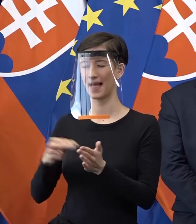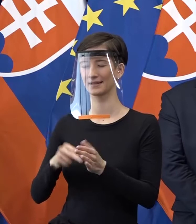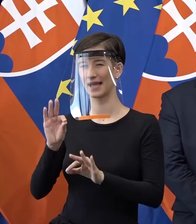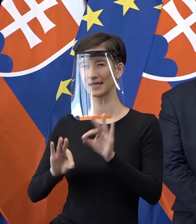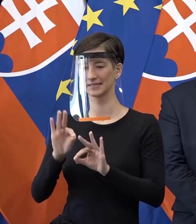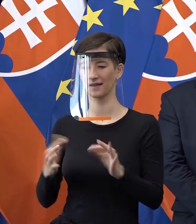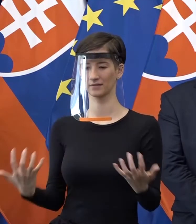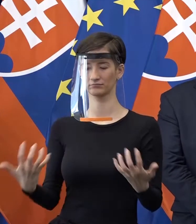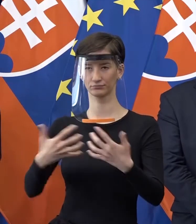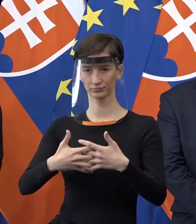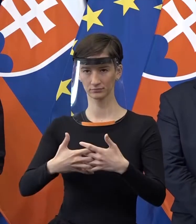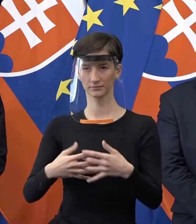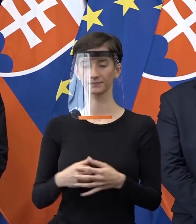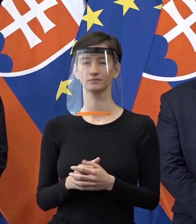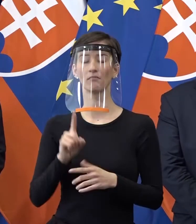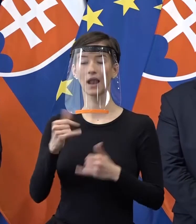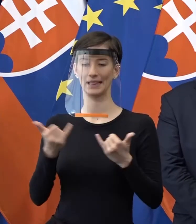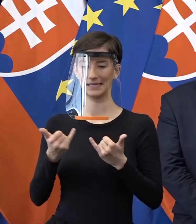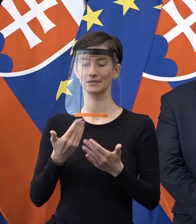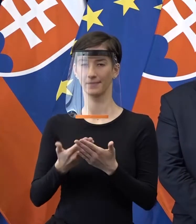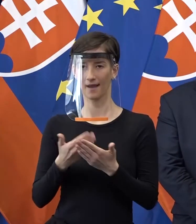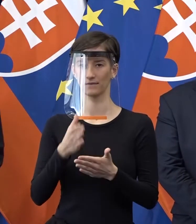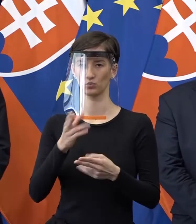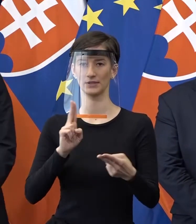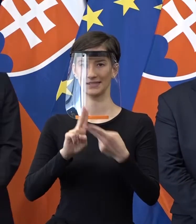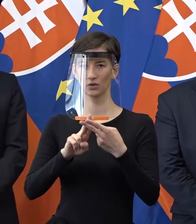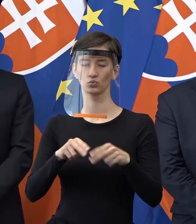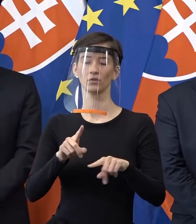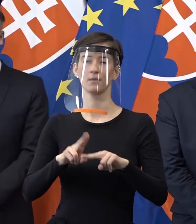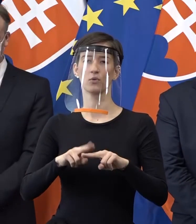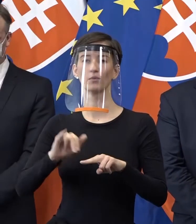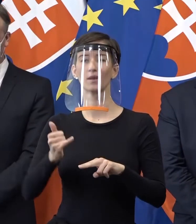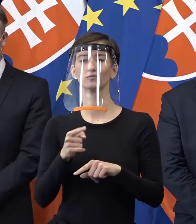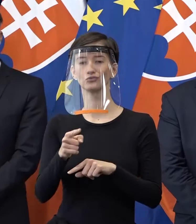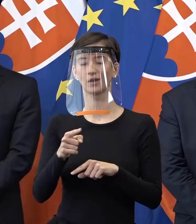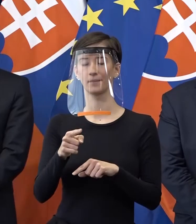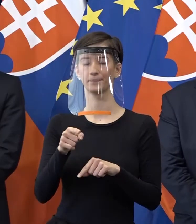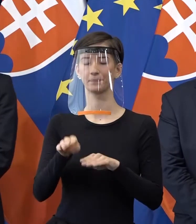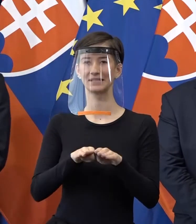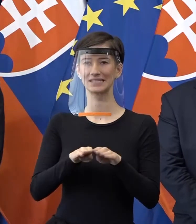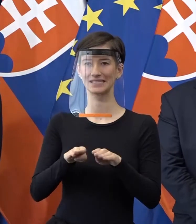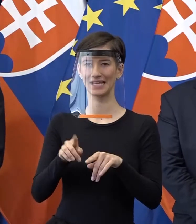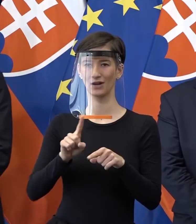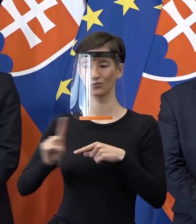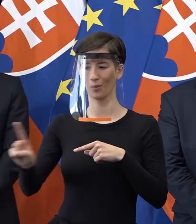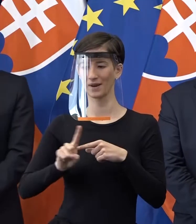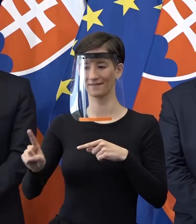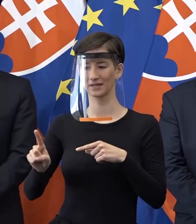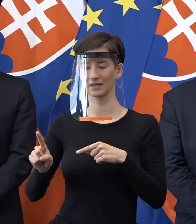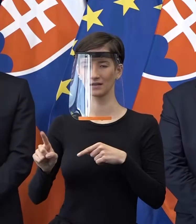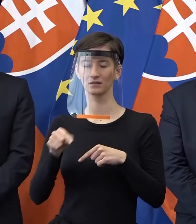dojde k viacej rozhovorom. A chcem potom aj s pánom ministrom Doprej, spávom doležalom, chceme premiérovi a vláde